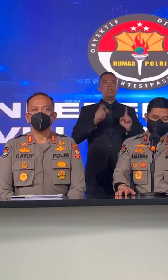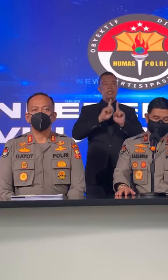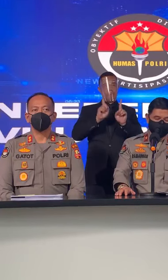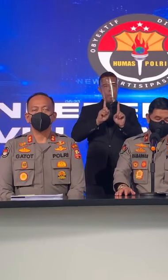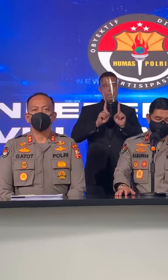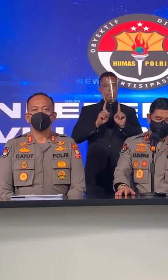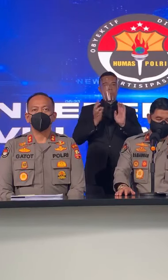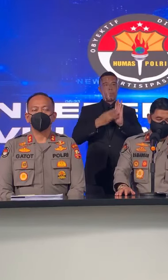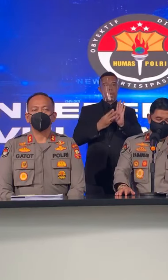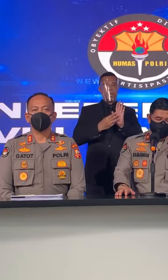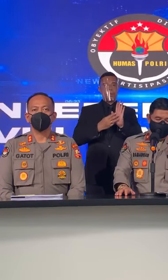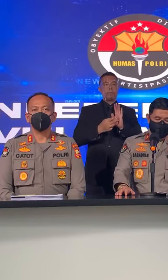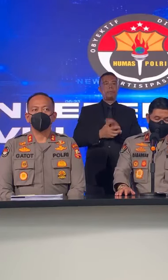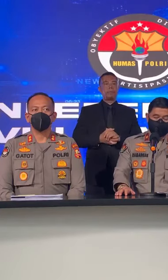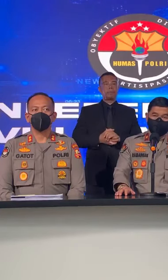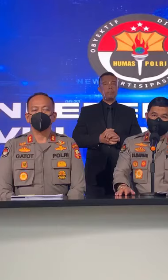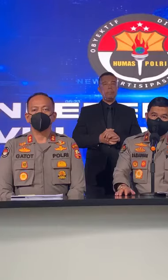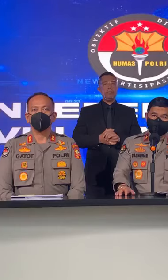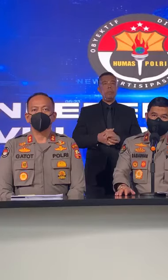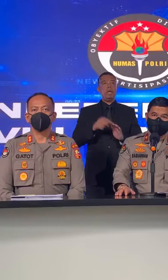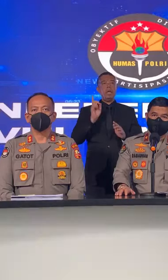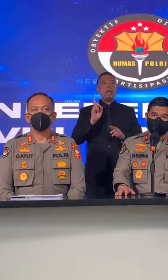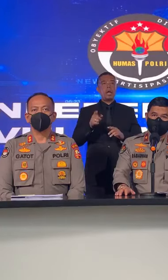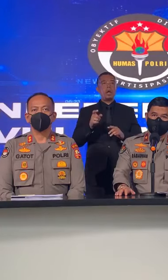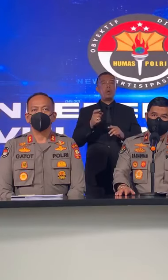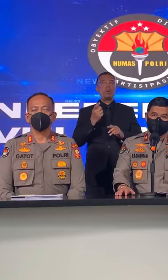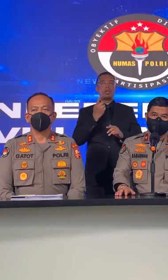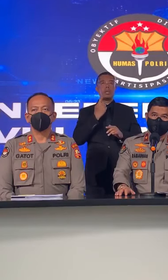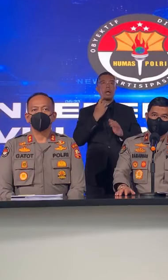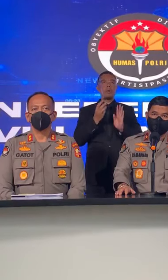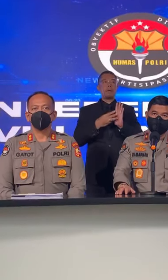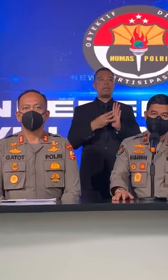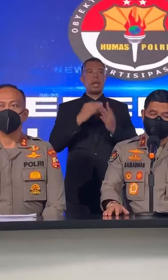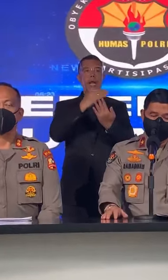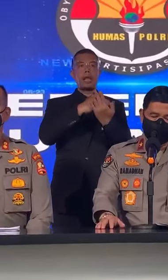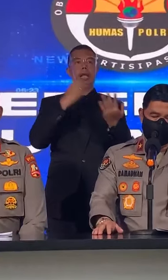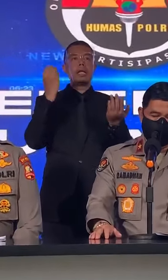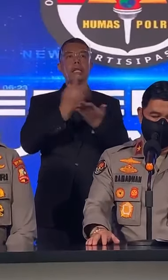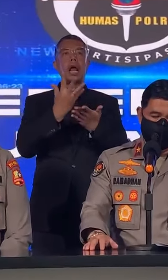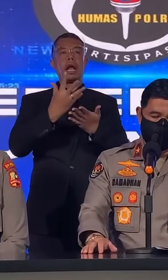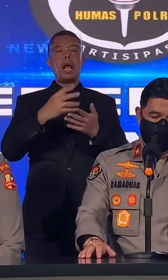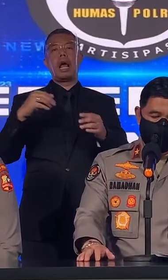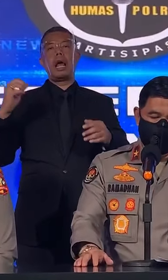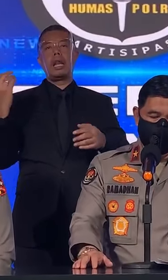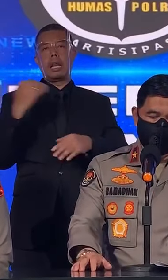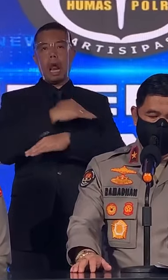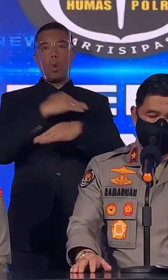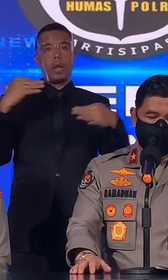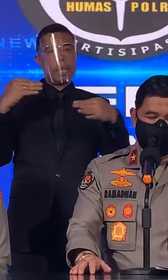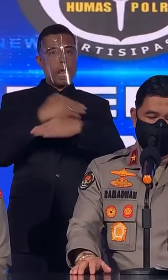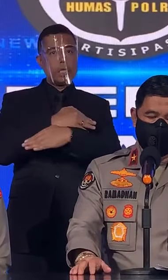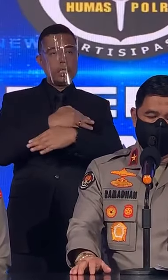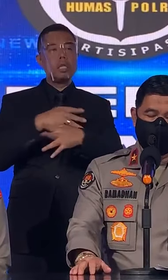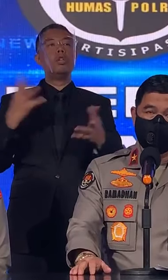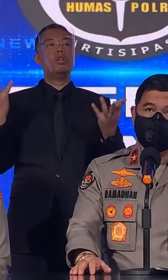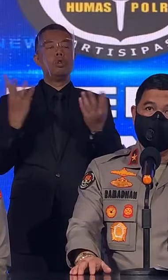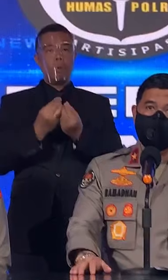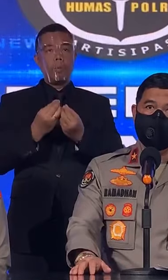kasus. Sedangkan terkait dengan data kecelakaan lalu lintas jumlah